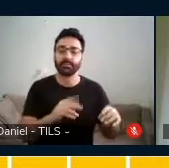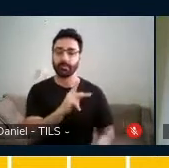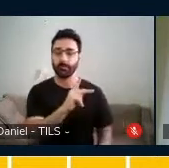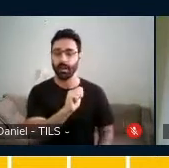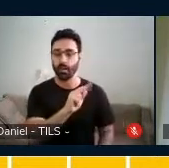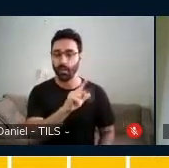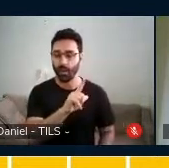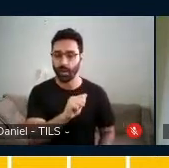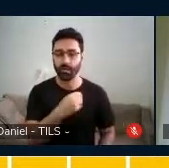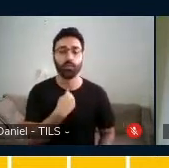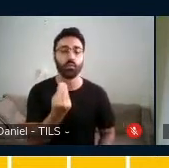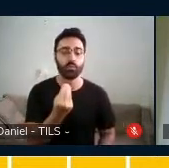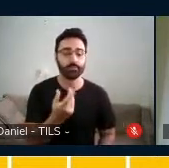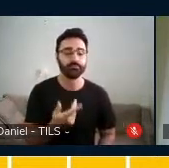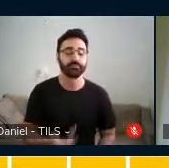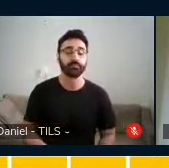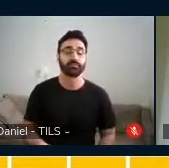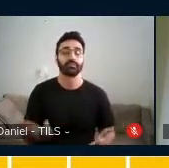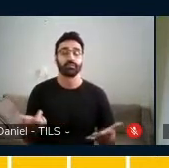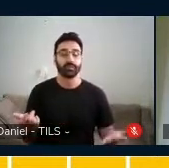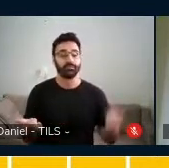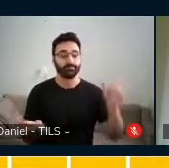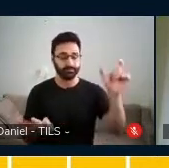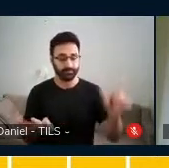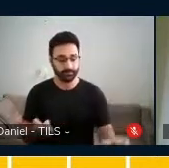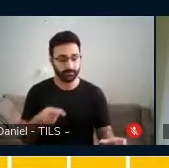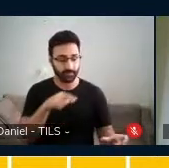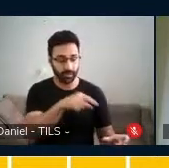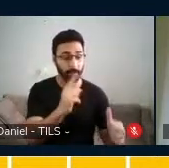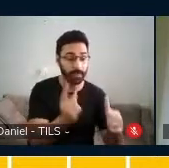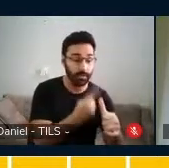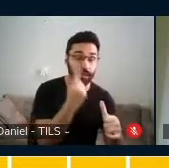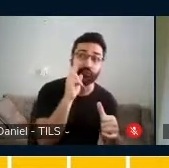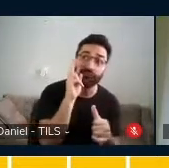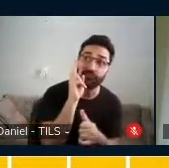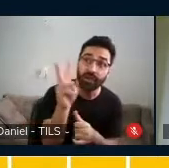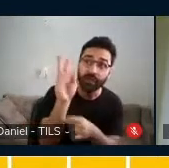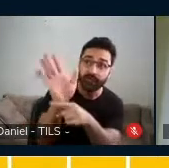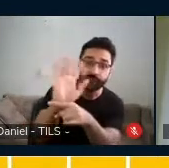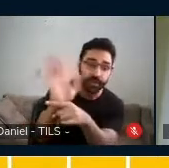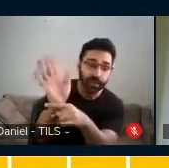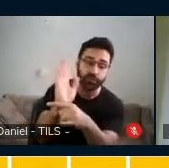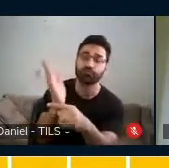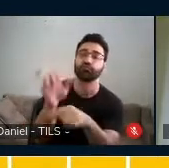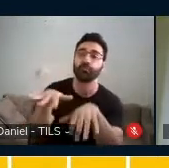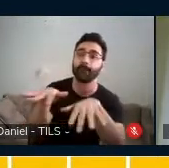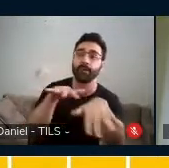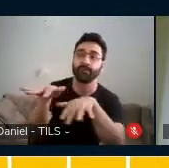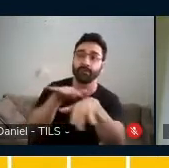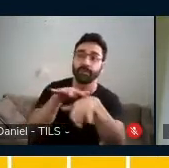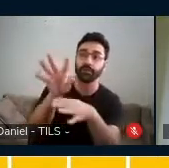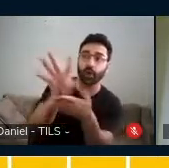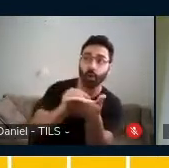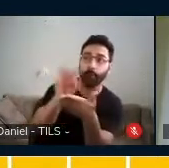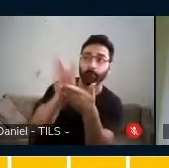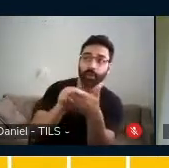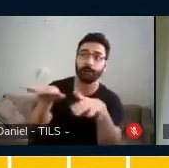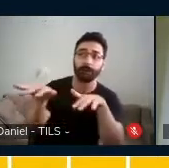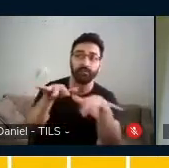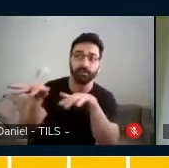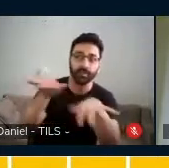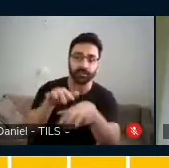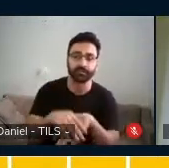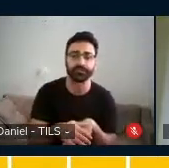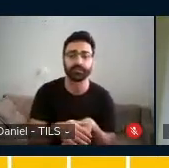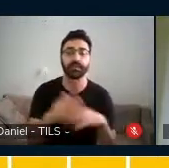A gente oportunizou que ela observasse os movimentos, igual eu falei, que assistisse o vídeo e imitasse esses movimentos. Então,